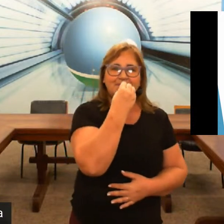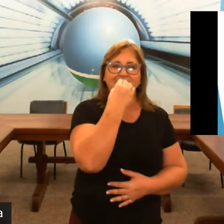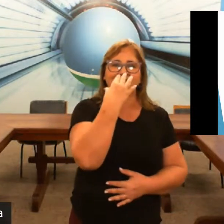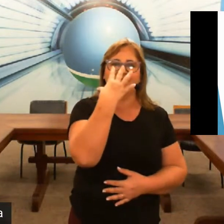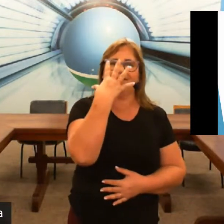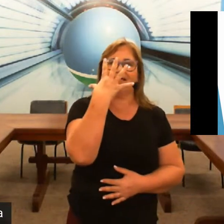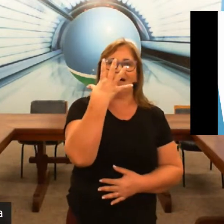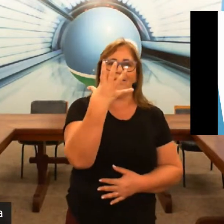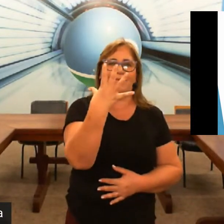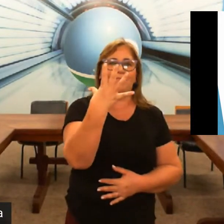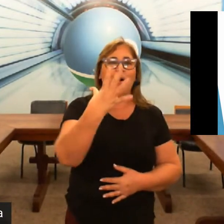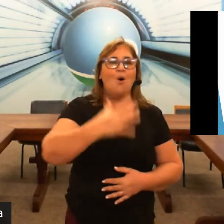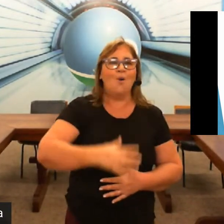significa bom